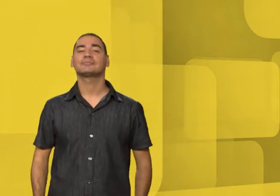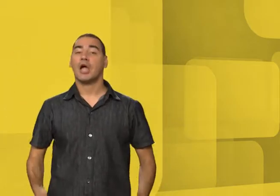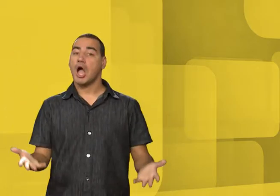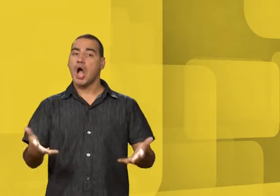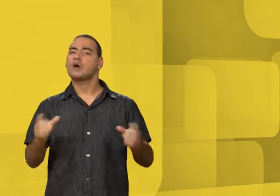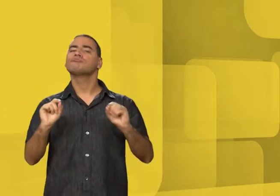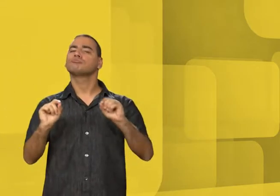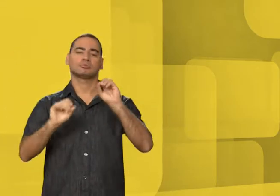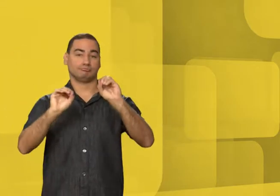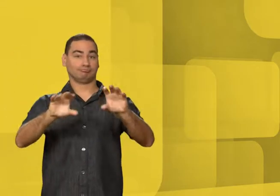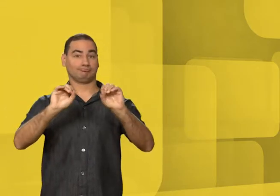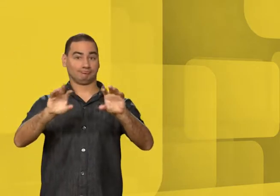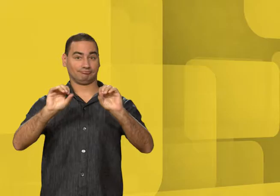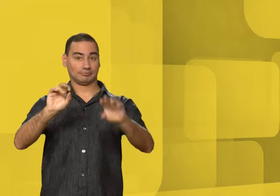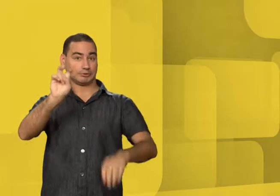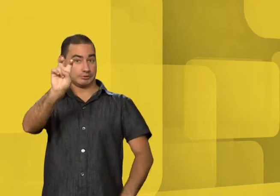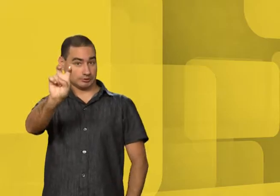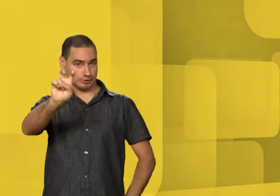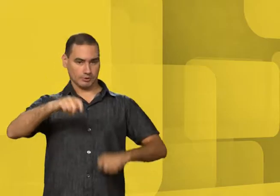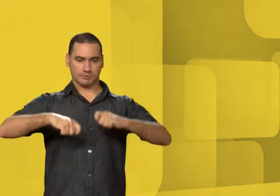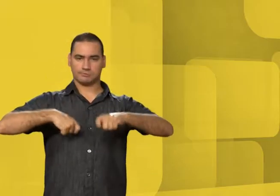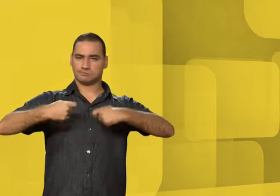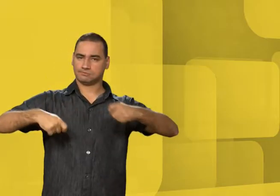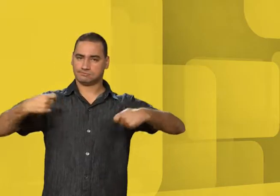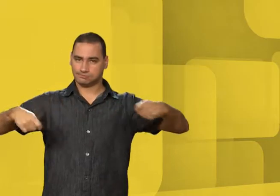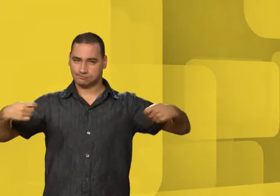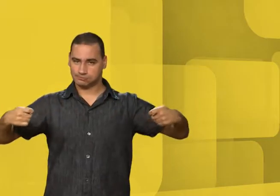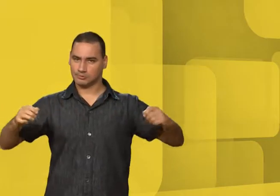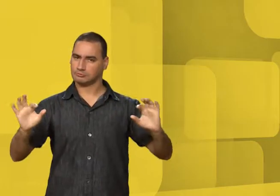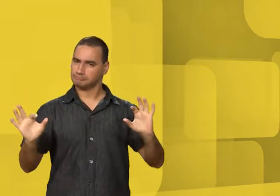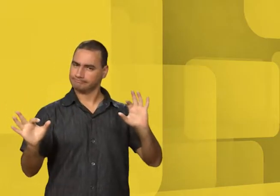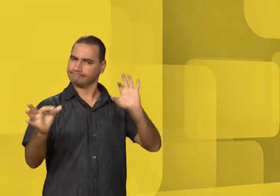Agora, eu vou ensinar 5 sinais sobre esse episódio.